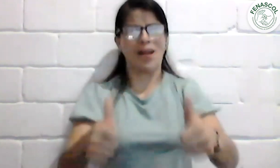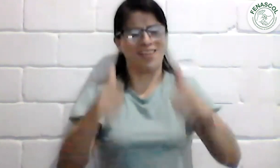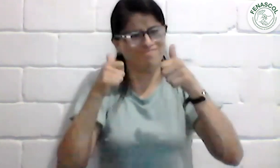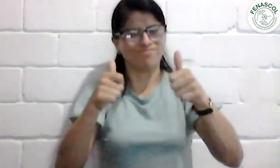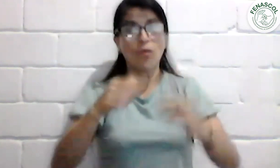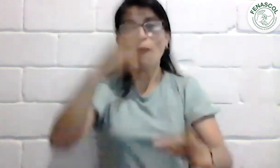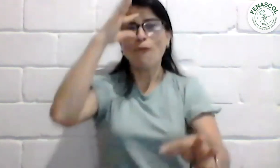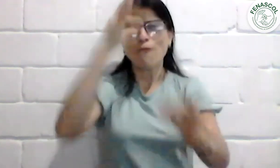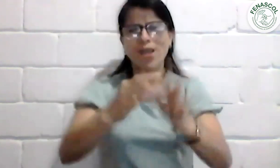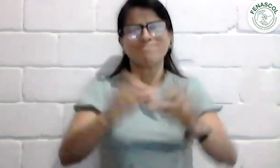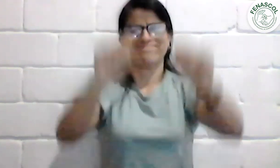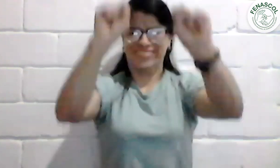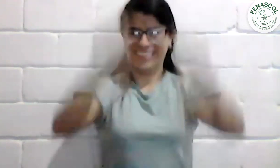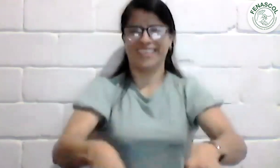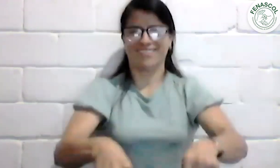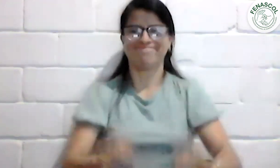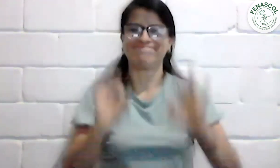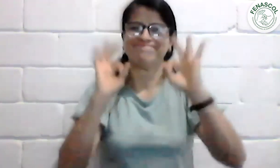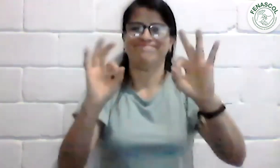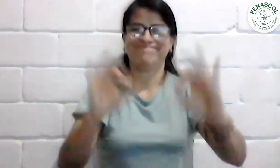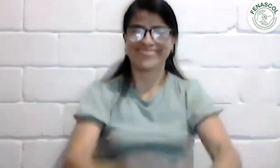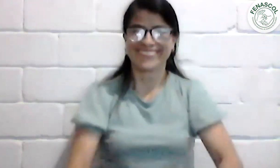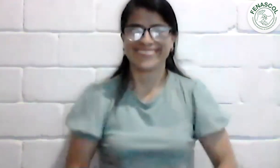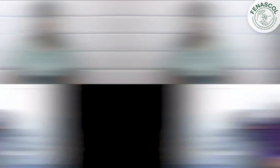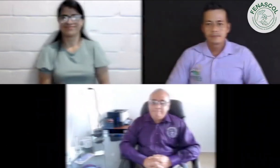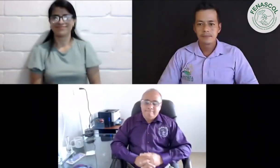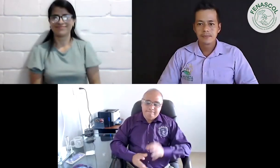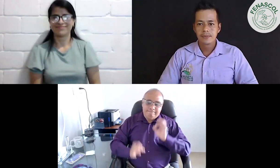personas sordas sea una realidad. Sabemos que lo podemos lograr.